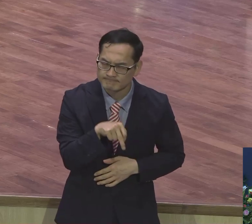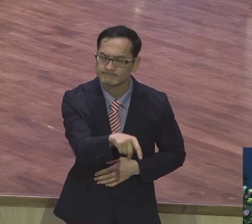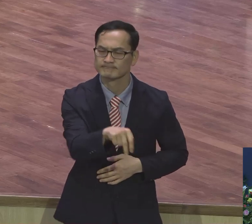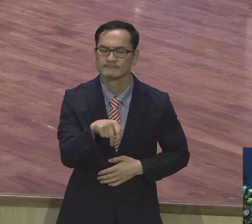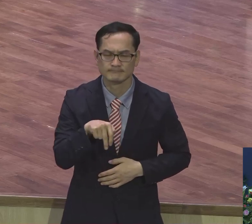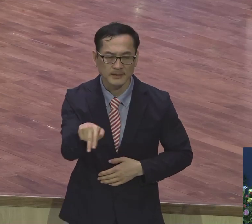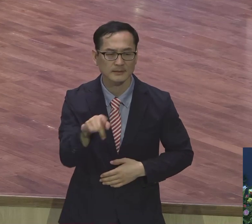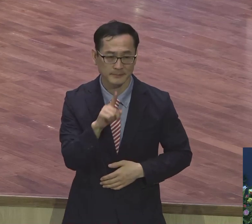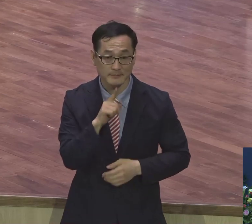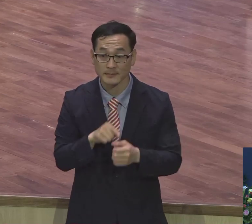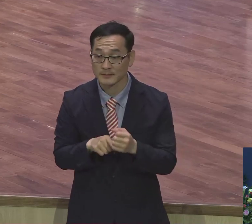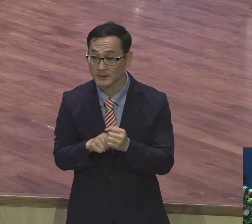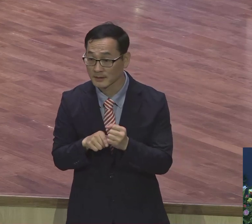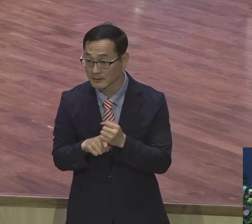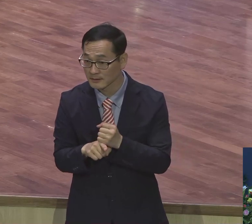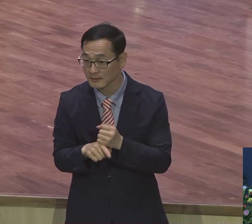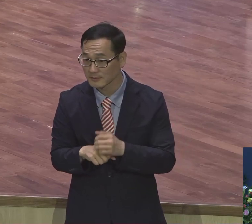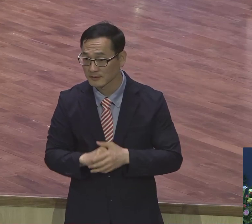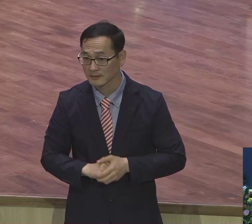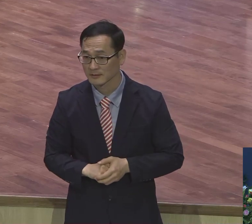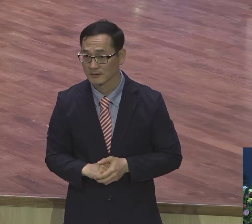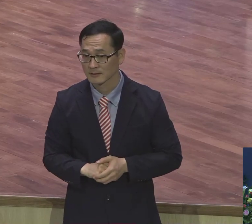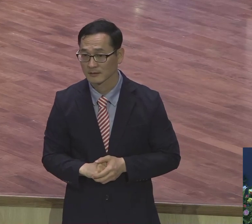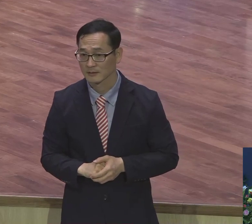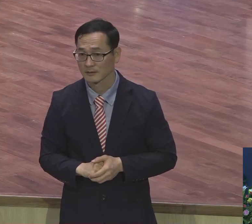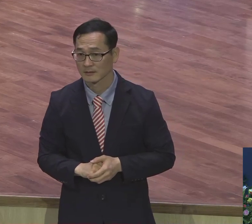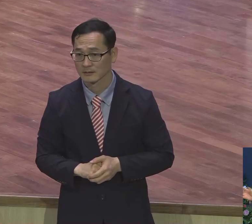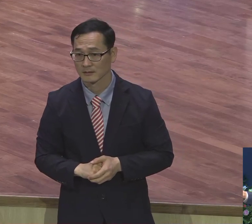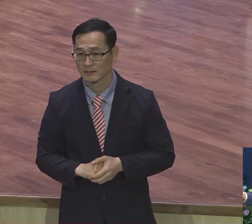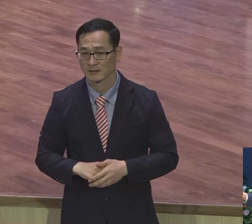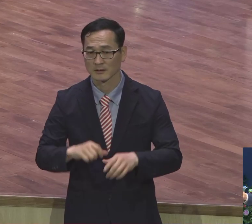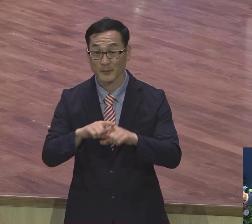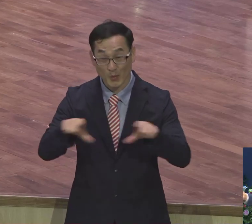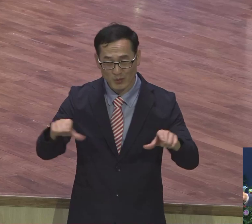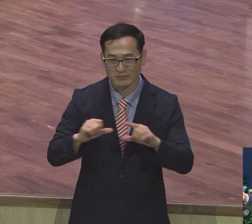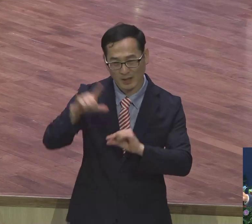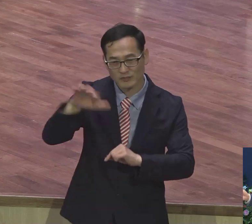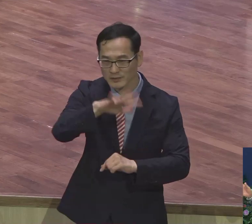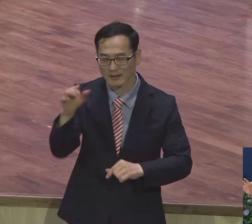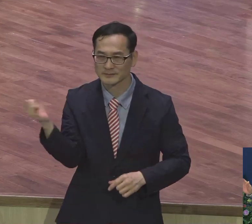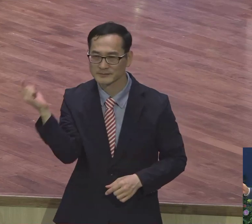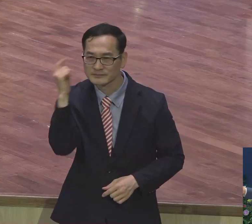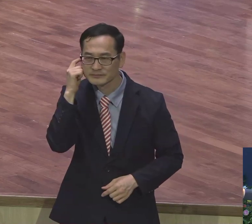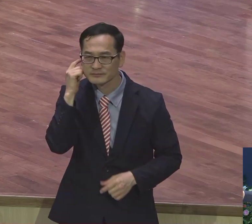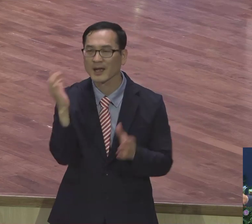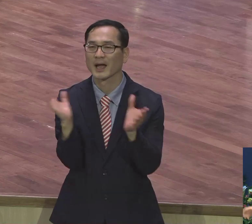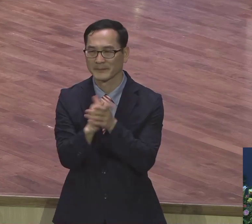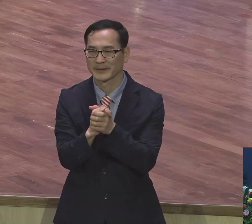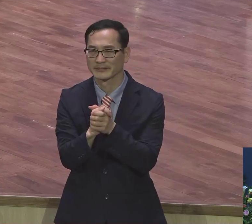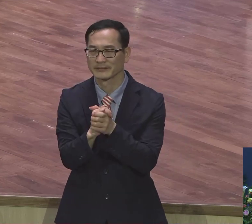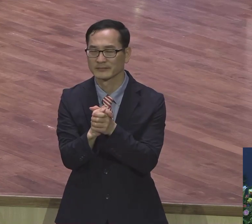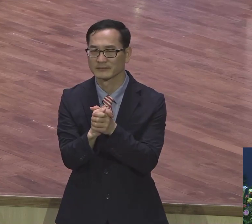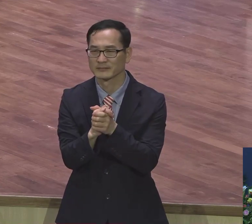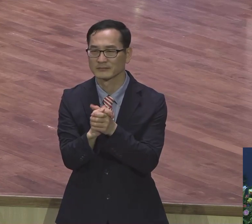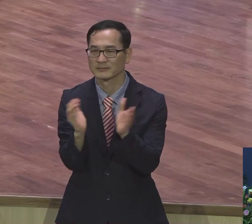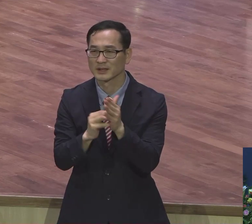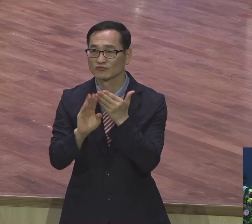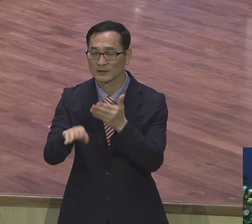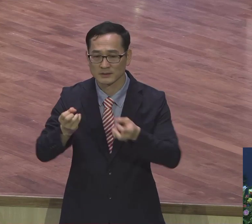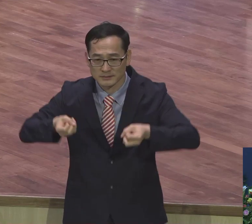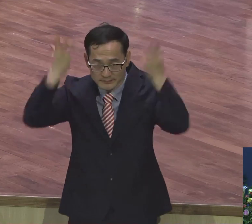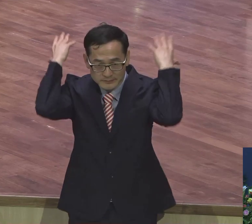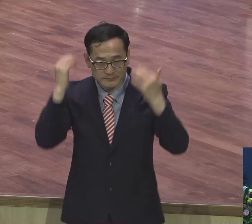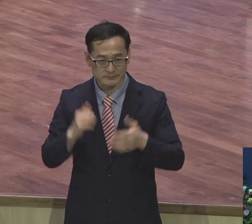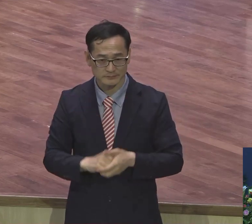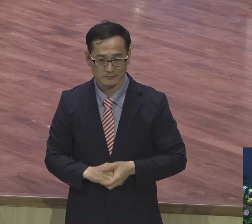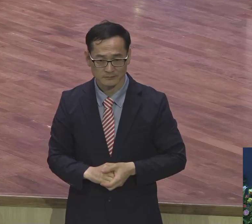보통 교인들이 이렇게 신앙생을 해도 그냥 듣고 끝내버려요. 일반 교회들 보세요. 여러분처럼 노트 있습니까?